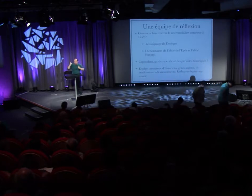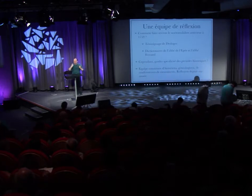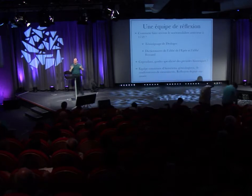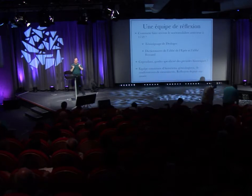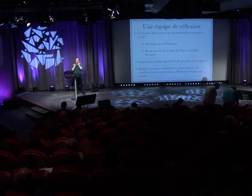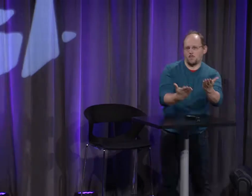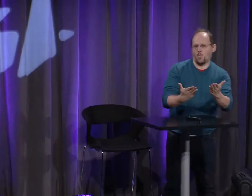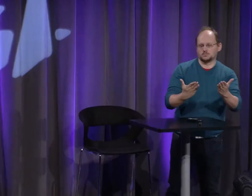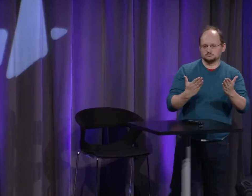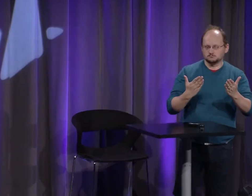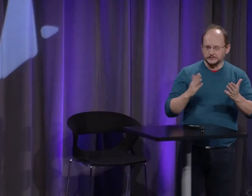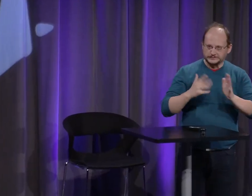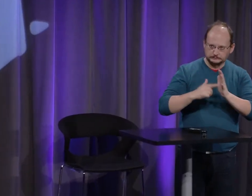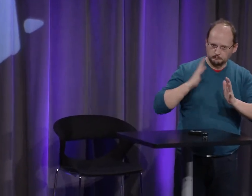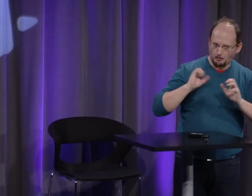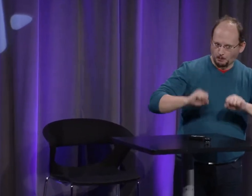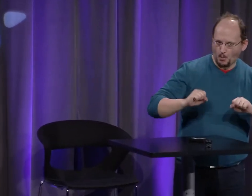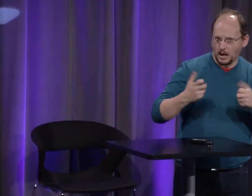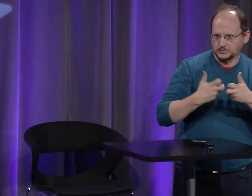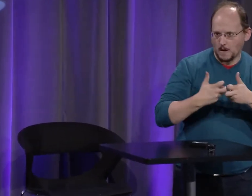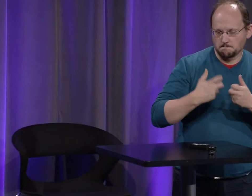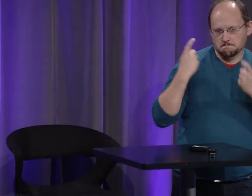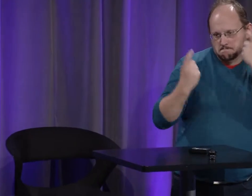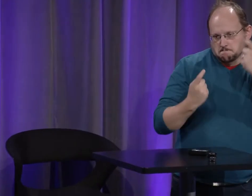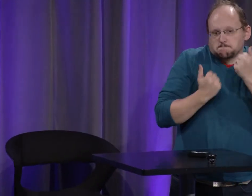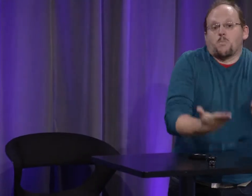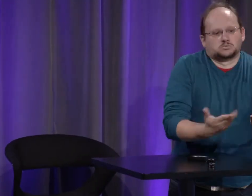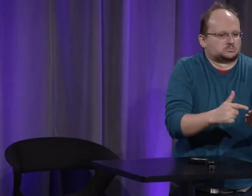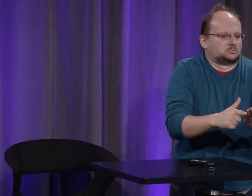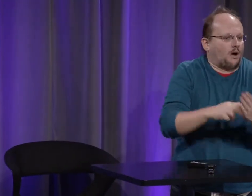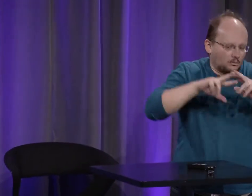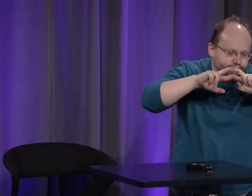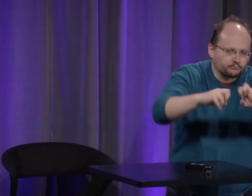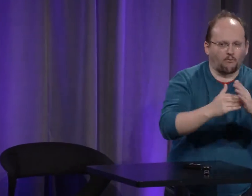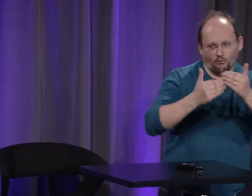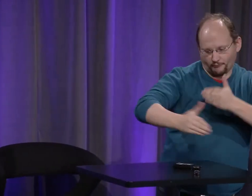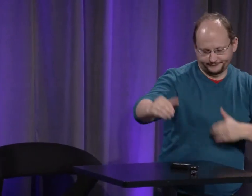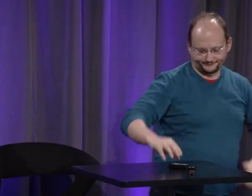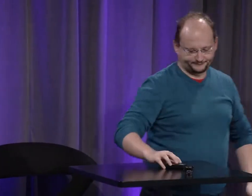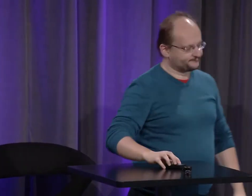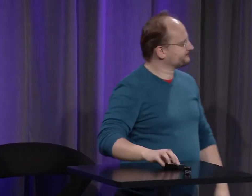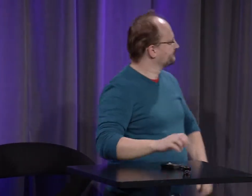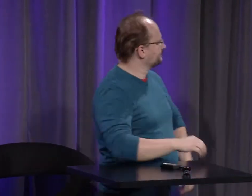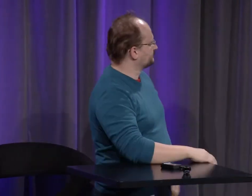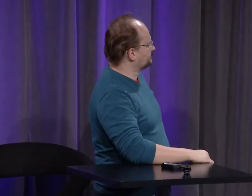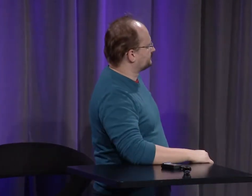donc en équipe on a réfléchi on a essayé d'imaginer de proposer un certain nombre d